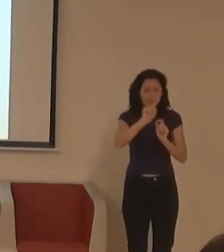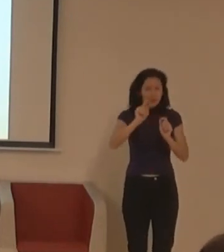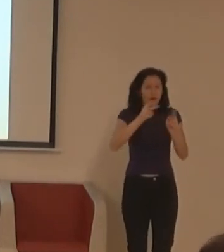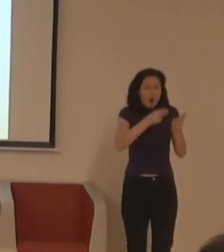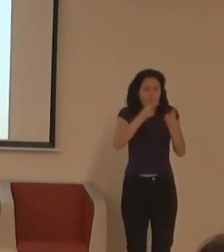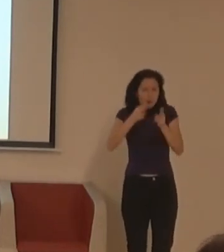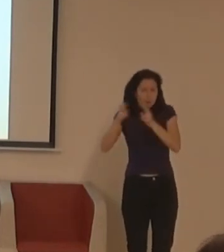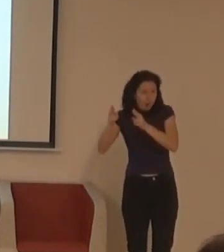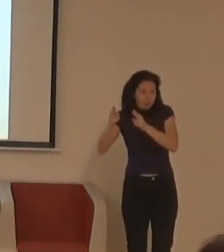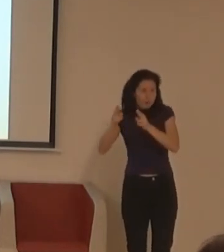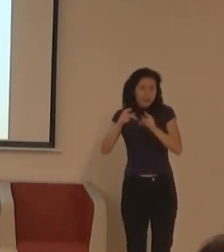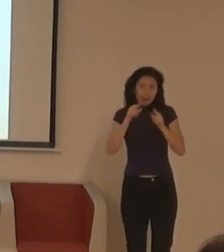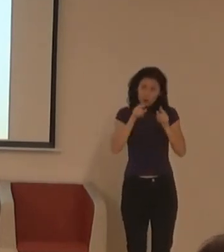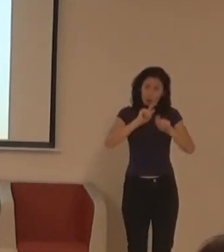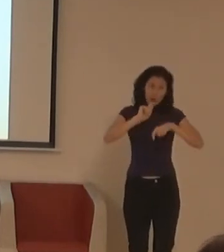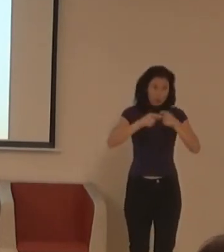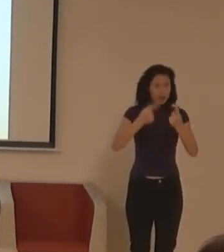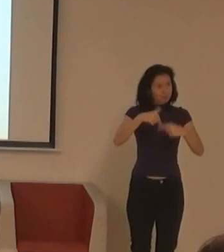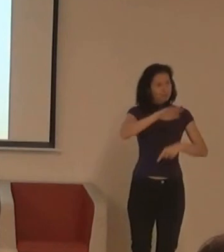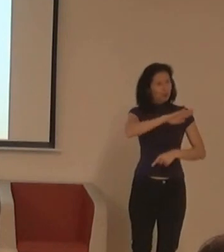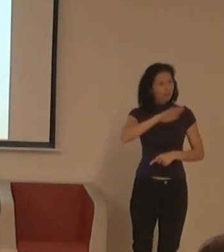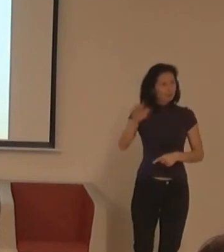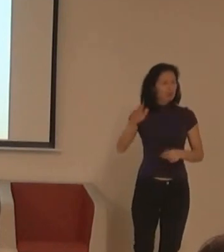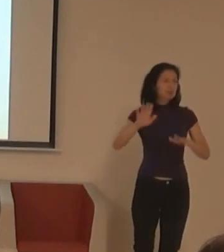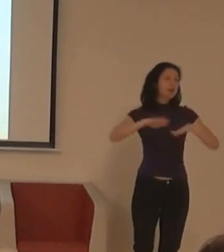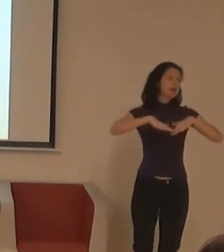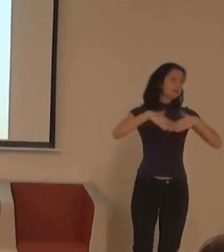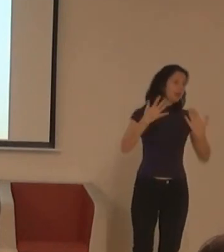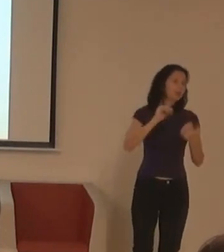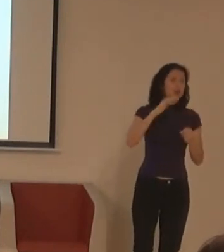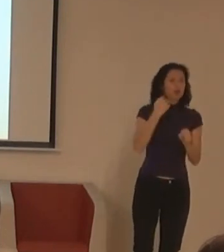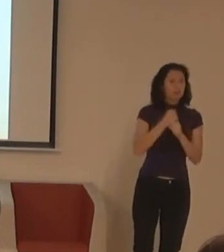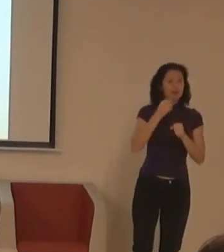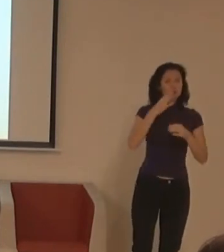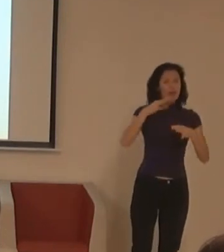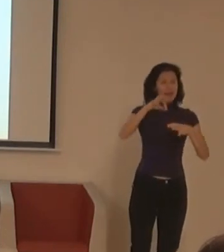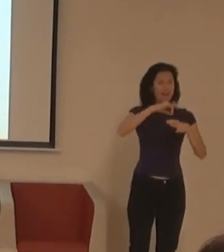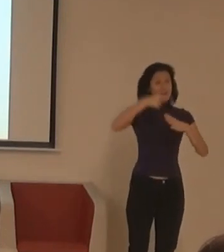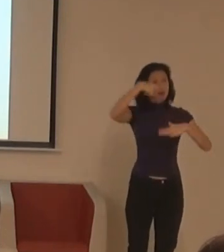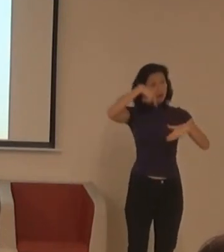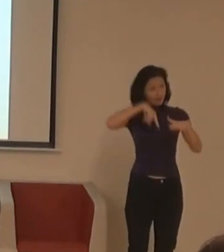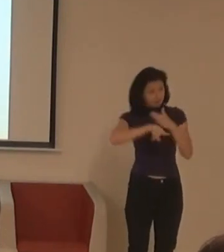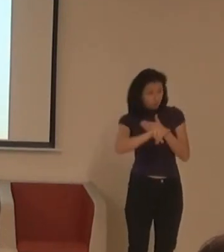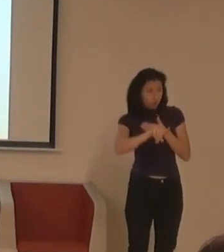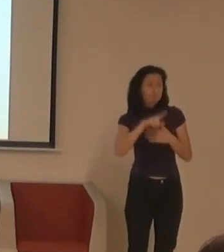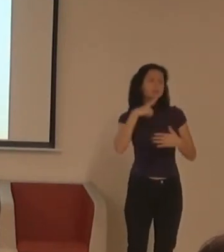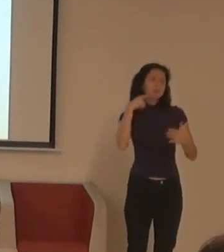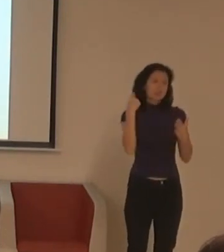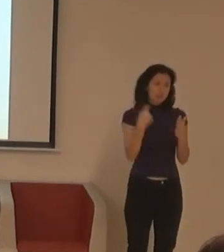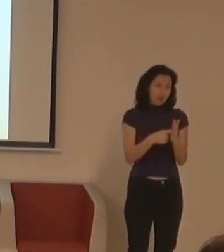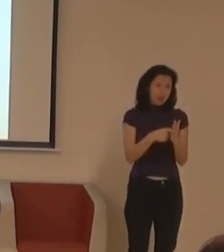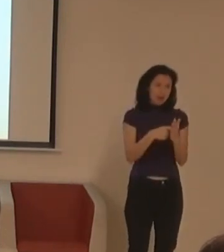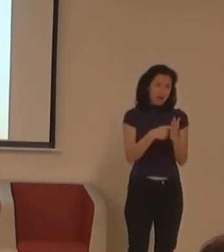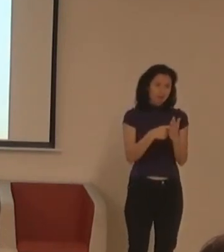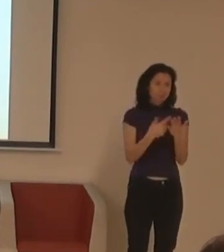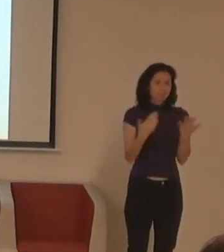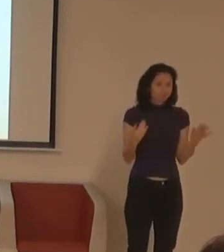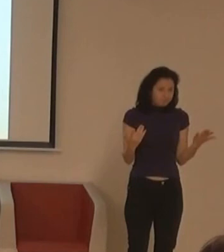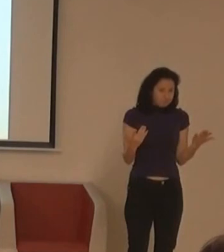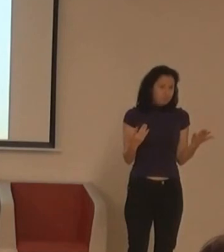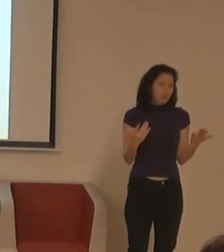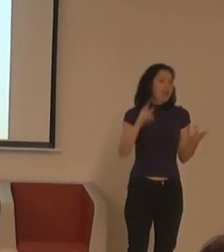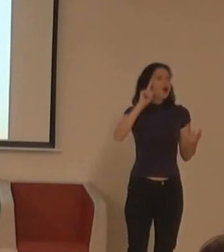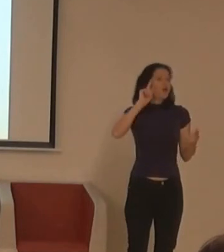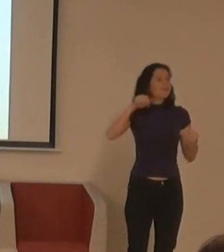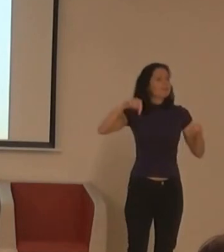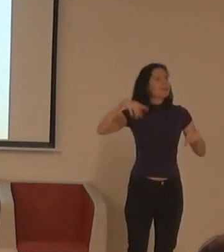Zkuste, pokud pracujete v kavárnách, se říče klimatická kryze zvládne pár plastových brček a mít je tam pro lidi, který fakt radši pojílu s plastovýma